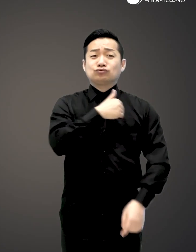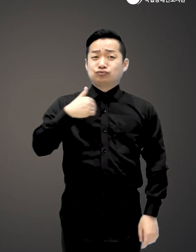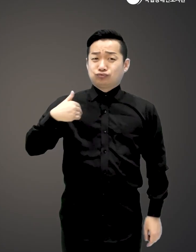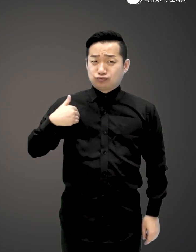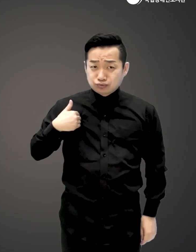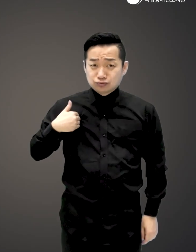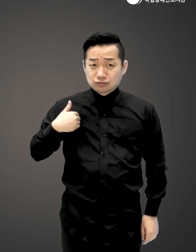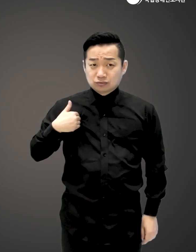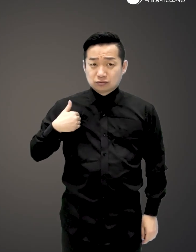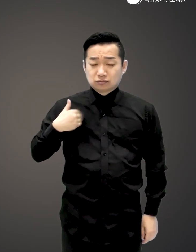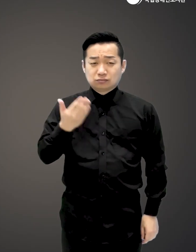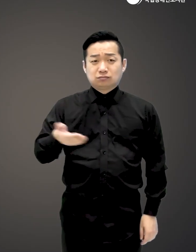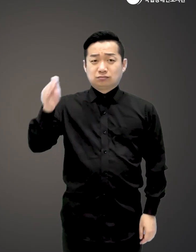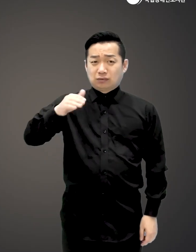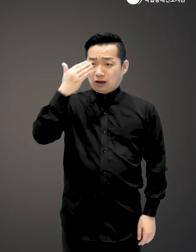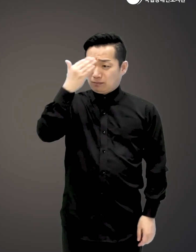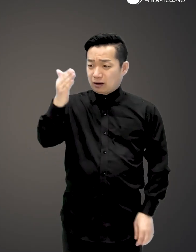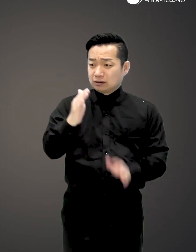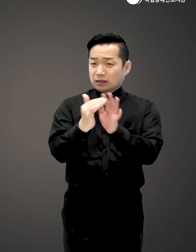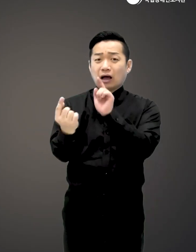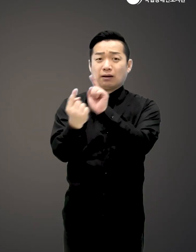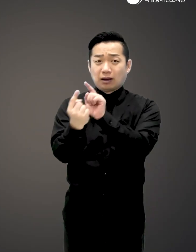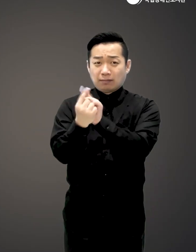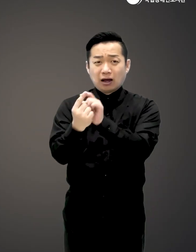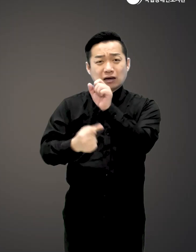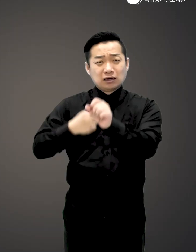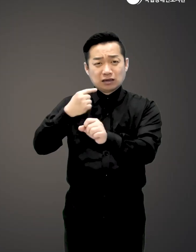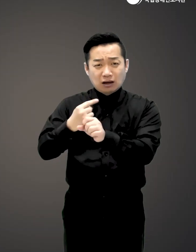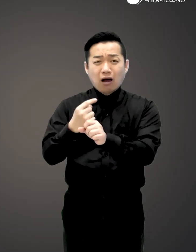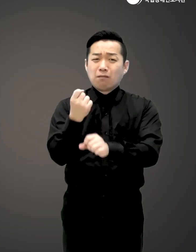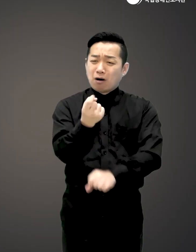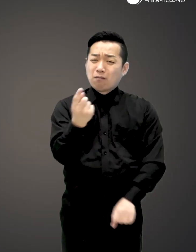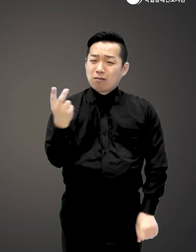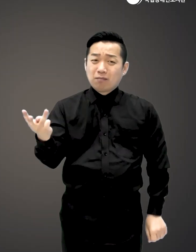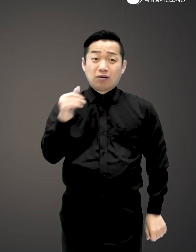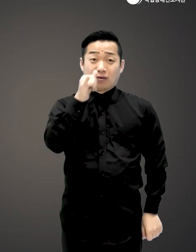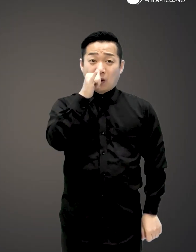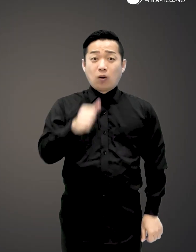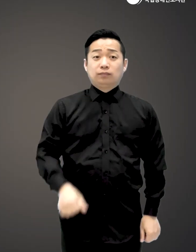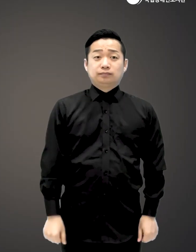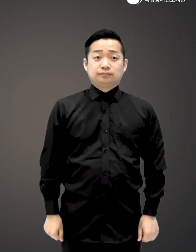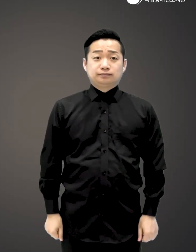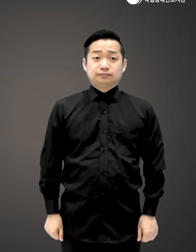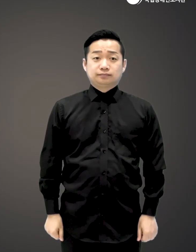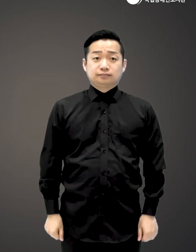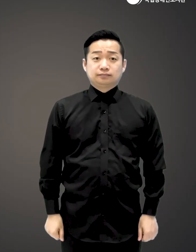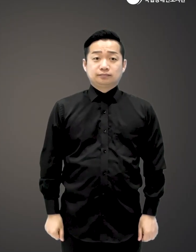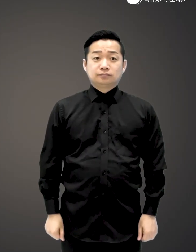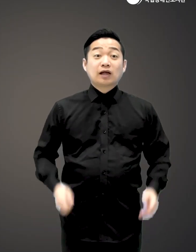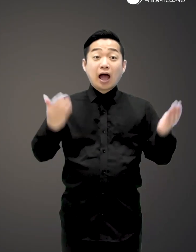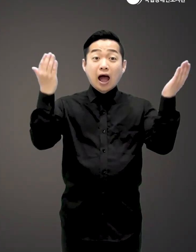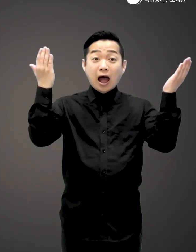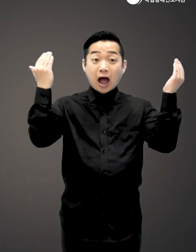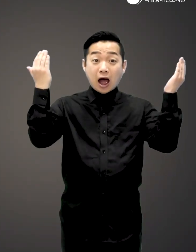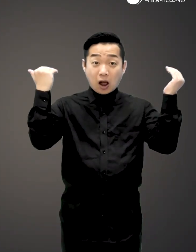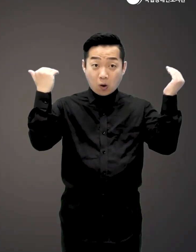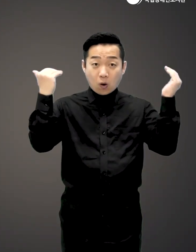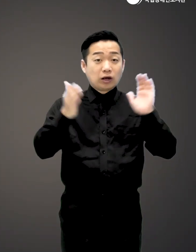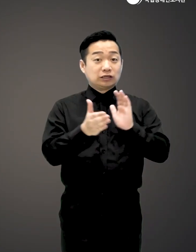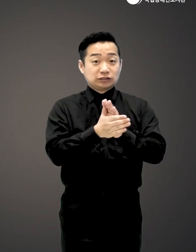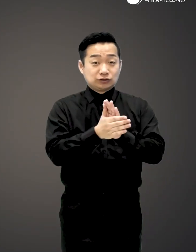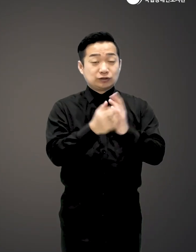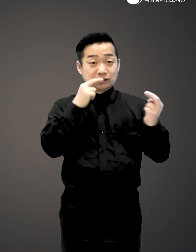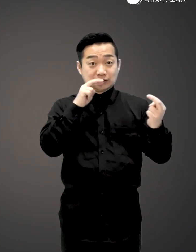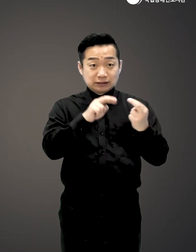하지만 낯선 일을 만나야 할 일은 1년에 꼭 몇 번이고 생겼어요 학창시절 친구들과